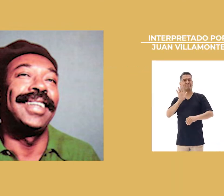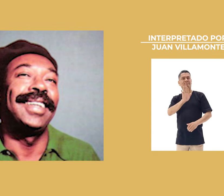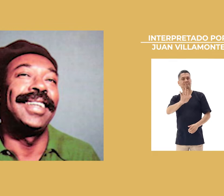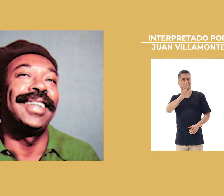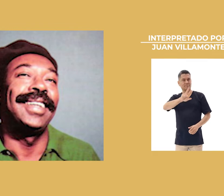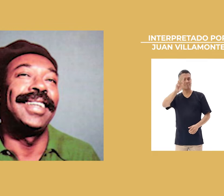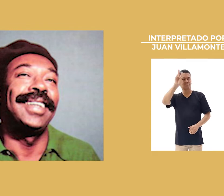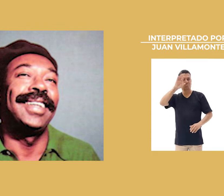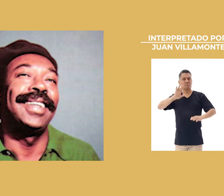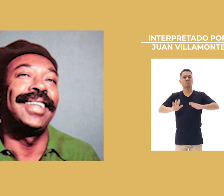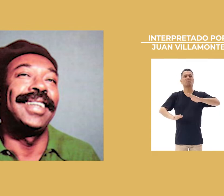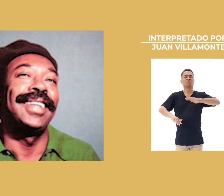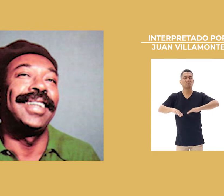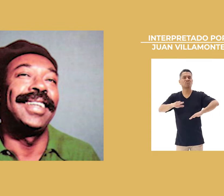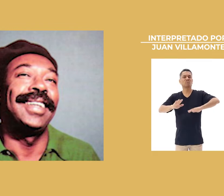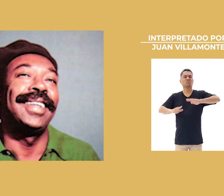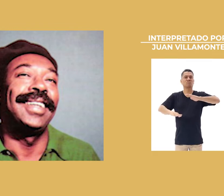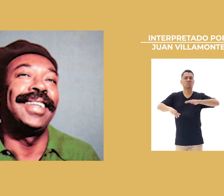Perú.